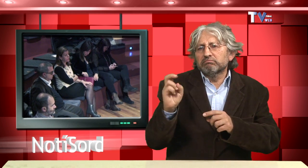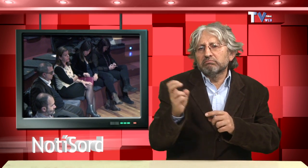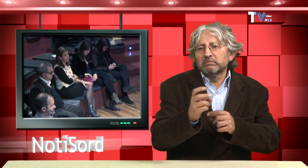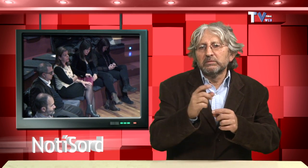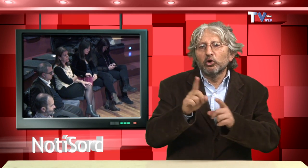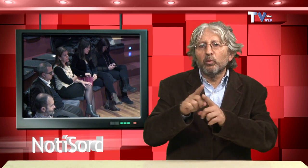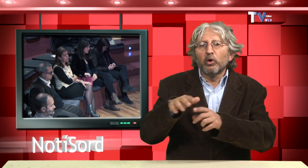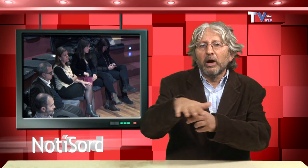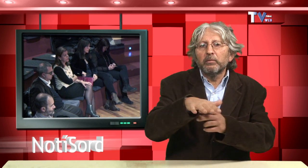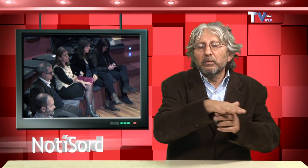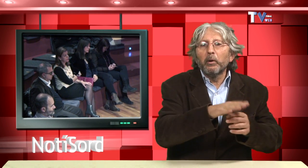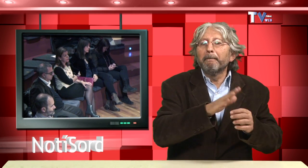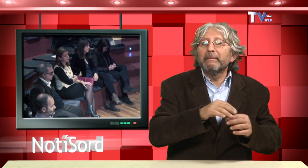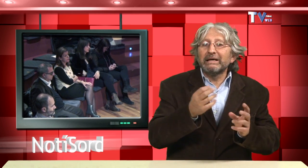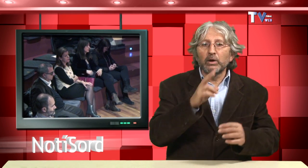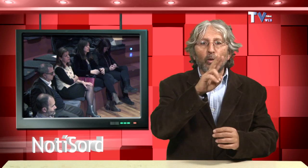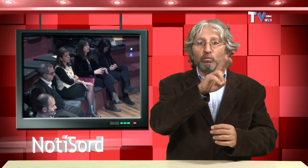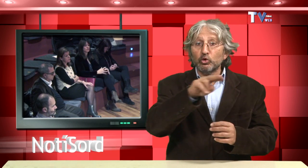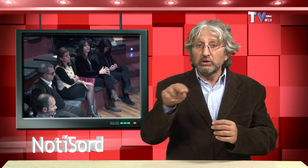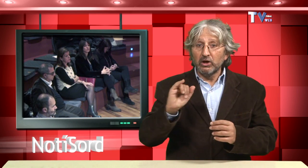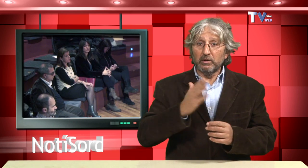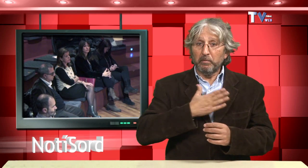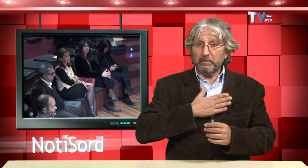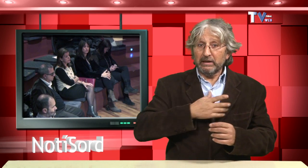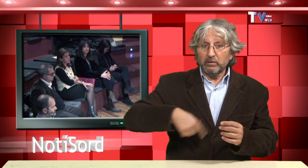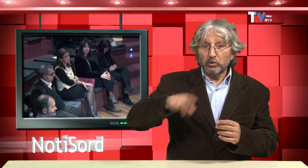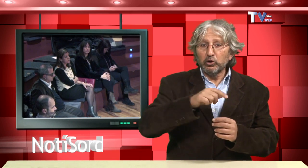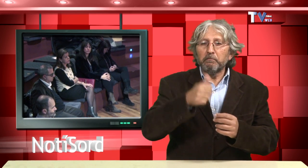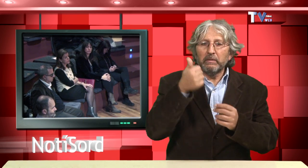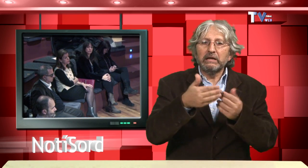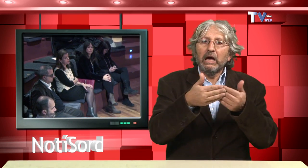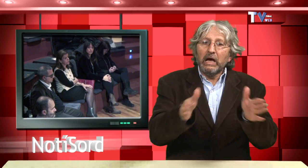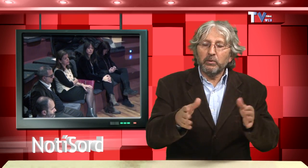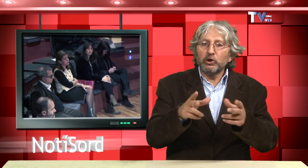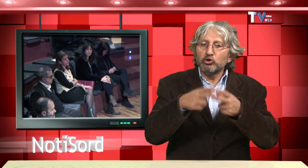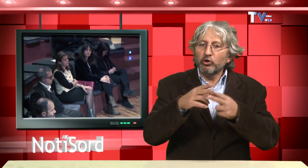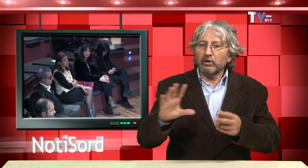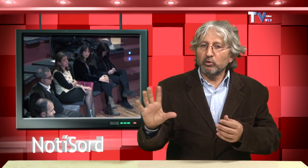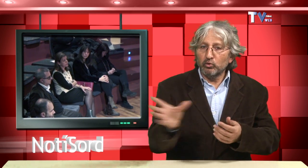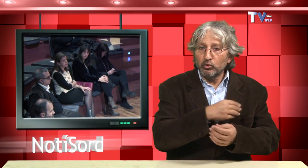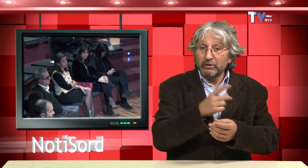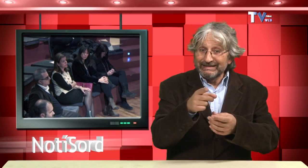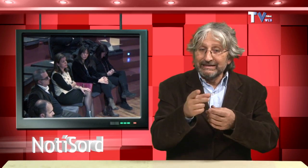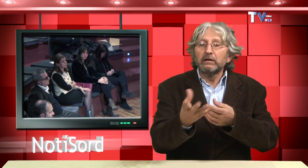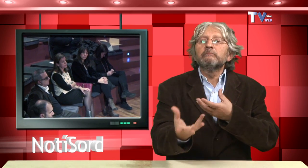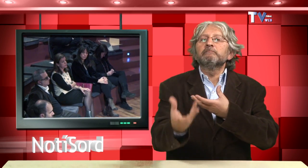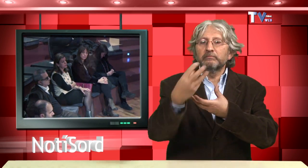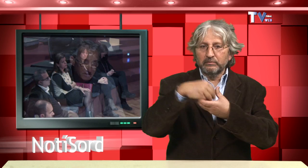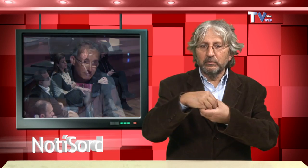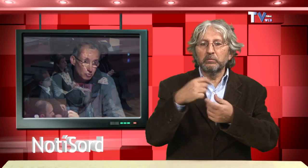l'Oficina de Patrimoni Cultural ha desenvolupat diferents accions que apropen els museus i el seu patrimoni a tota la